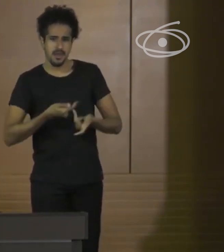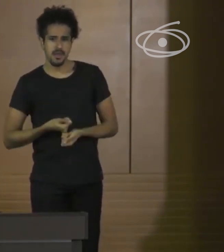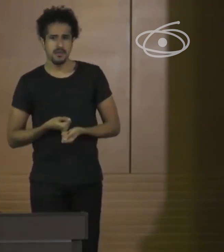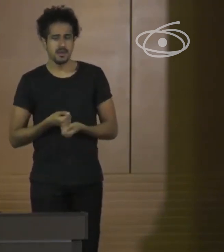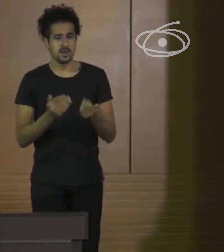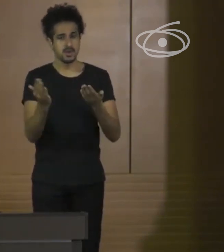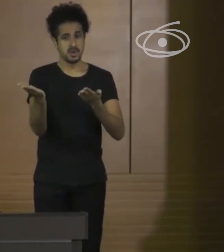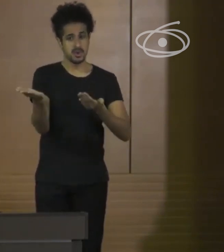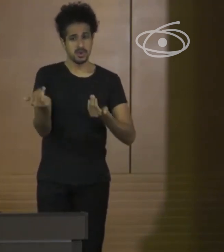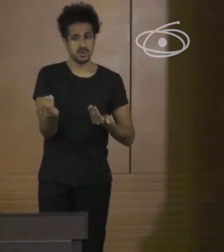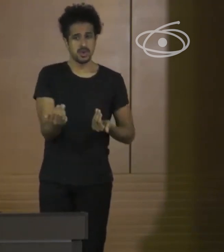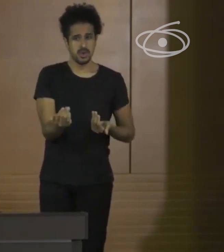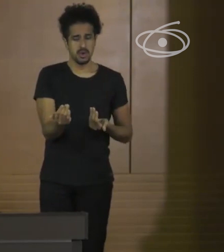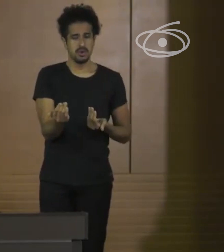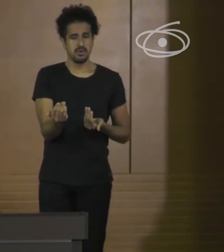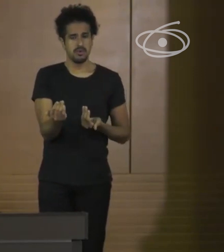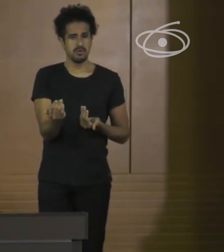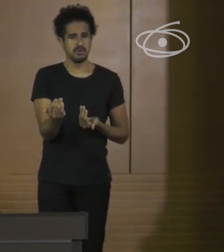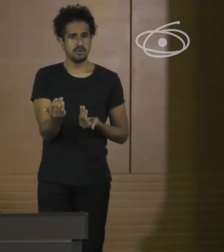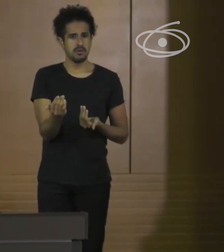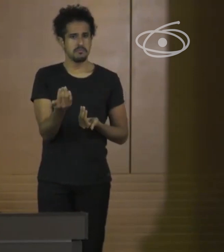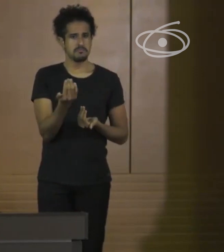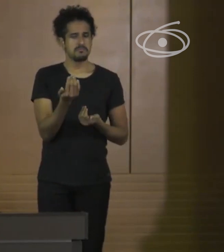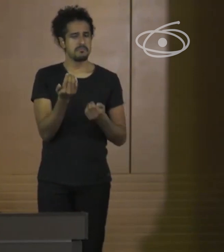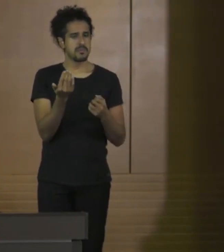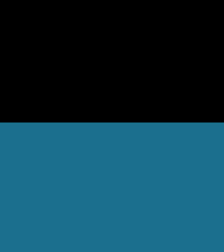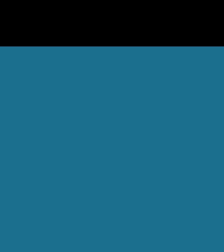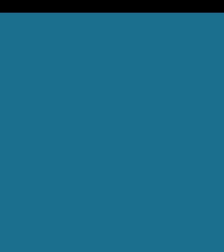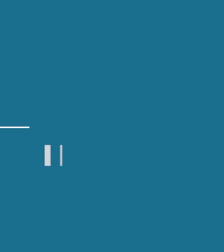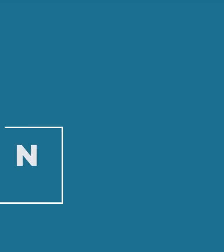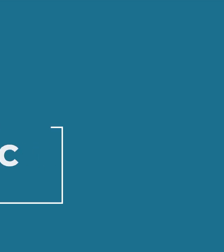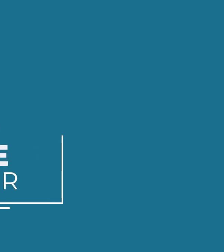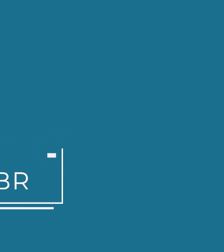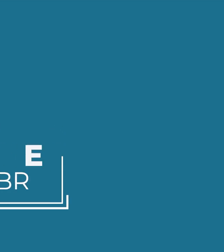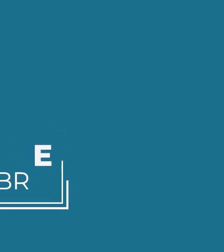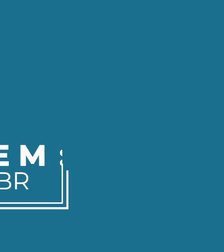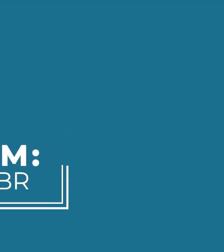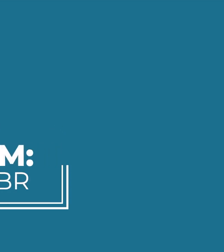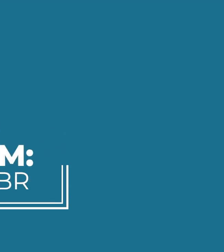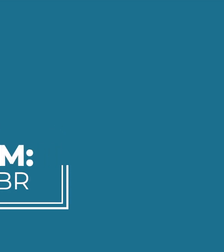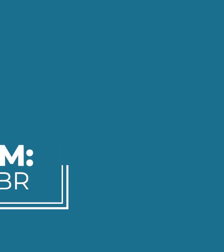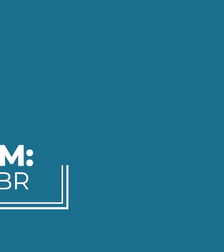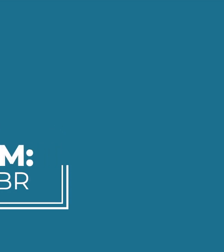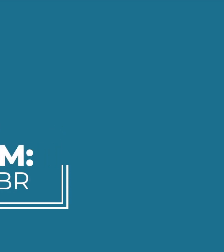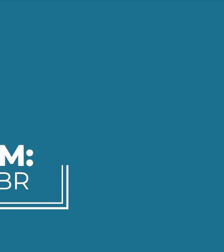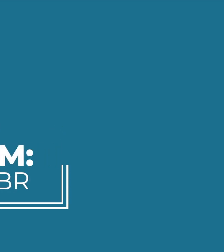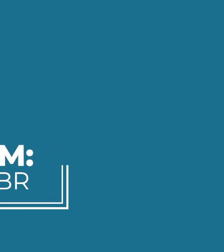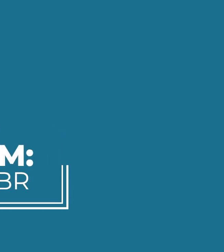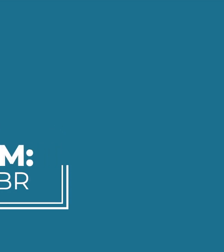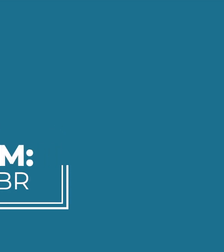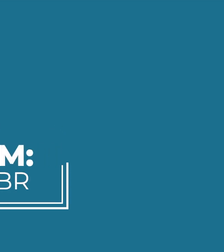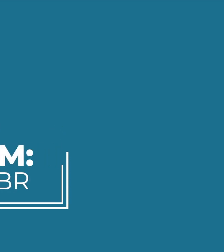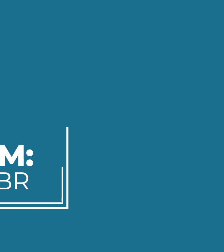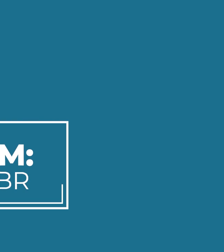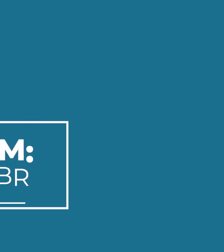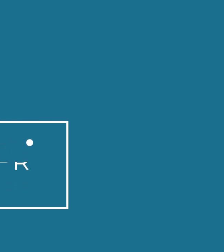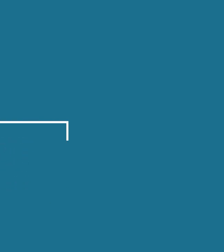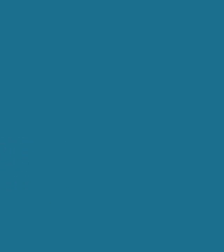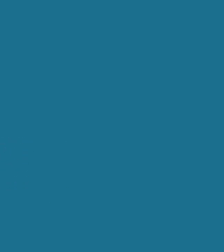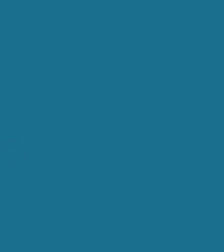jovens, no mínimo, alfabetizados. As inscrições devem ser feitas pela plataforma